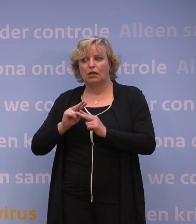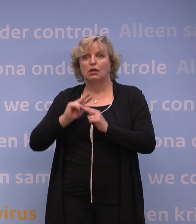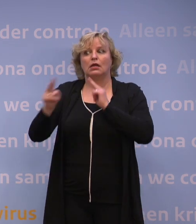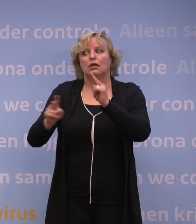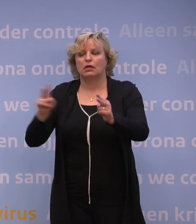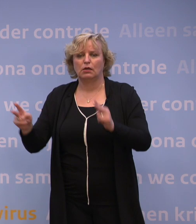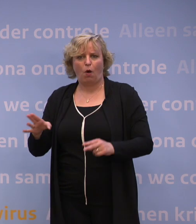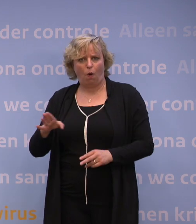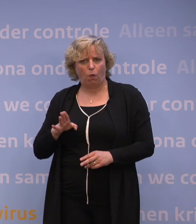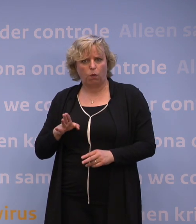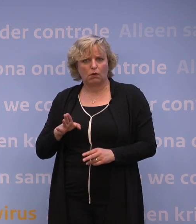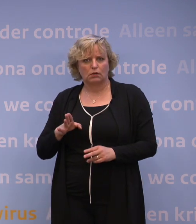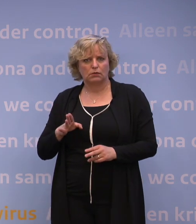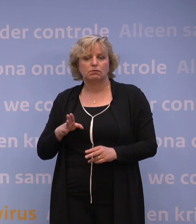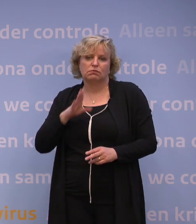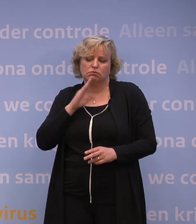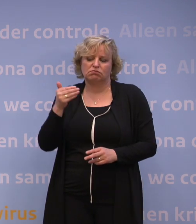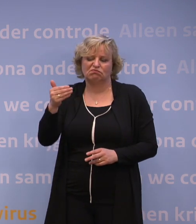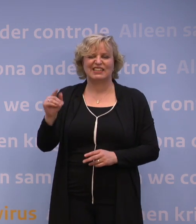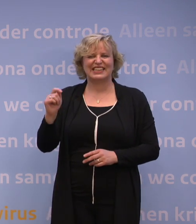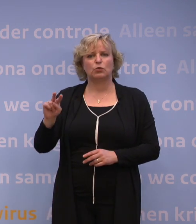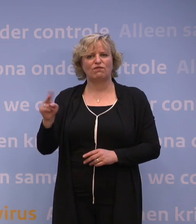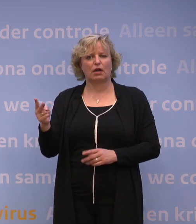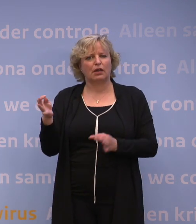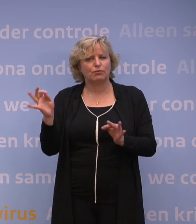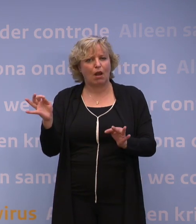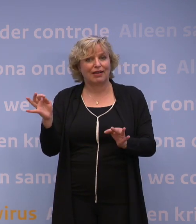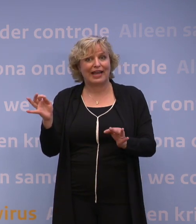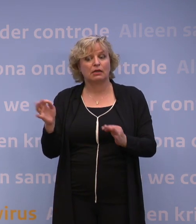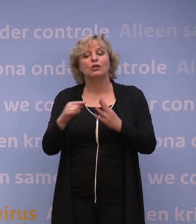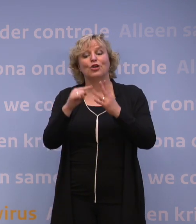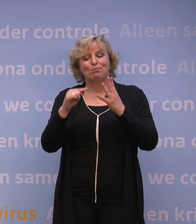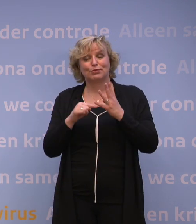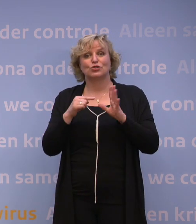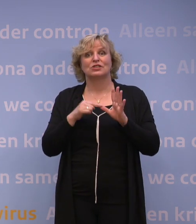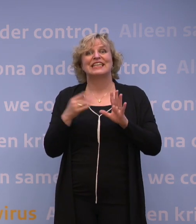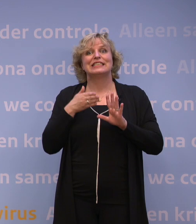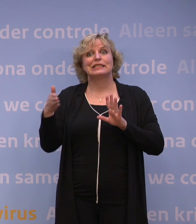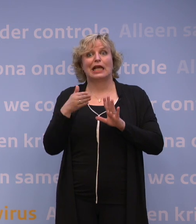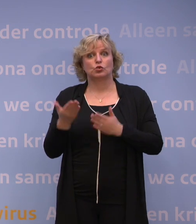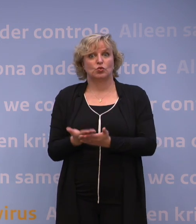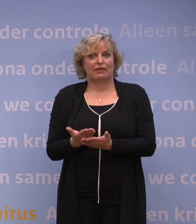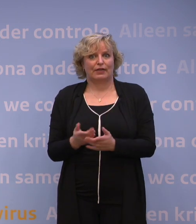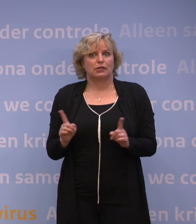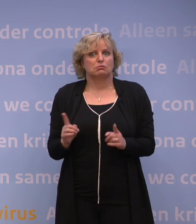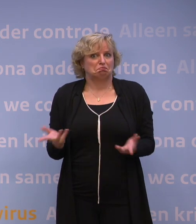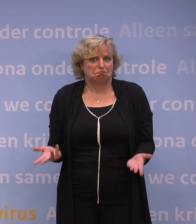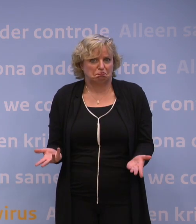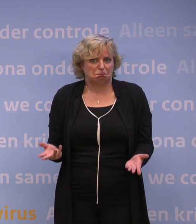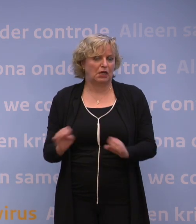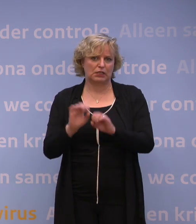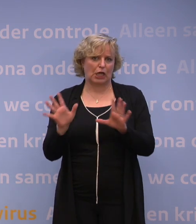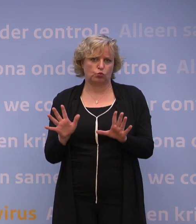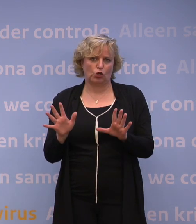En dat kan weer van belang zijn vooral als er nieuwe varianten komen. En je weet niet wat het seizoenseffect is. Dus er zijn echt nog onzekerheden. Dus ja,